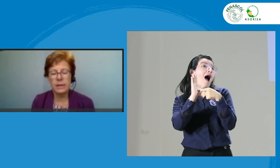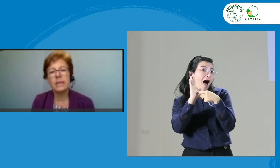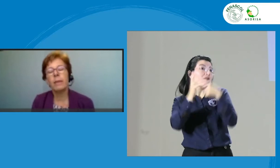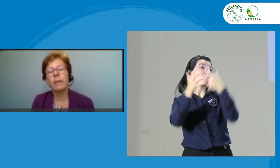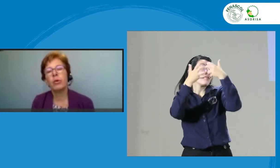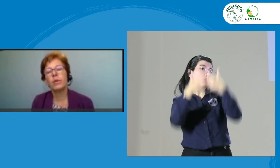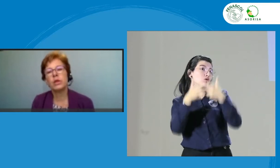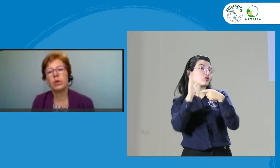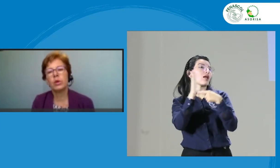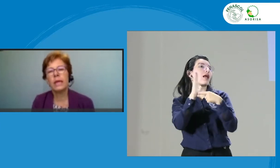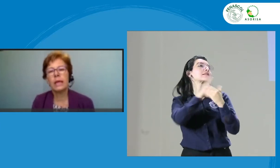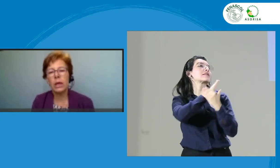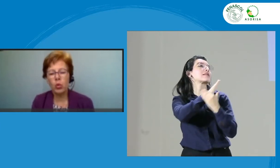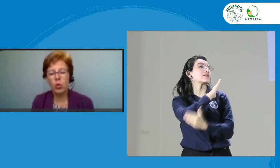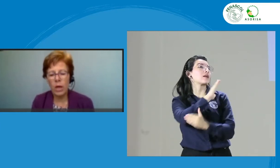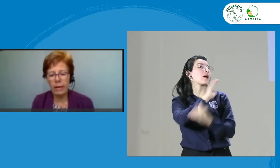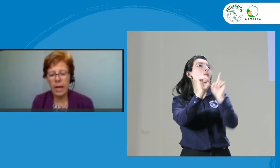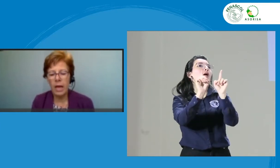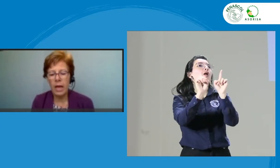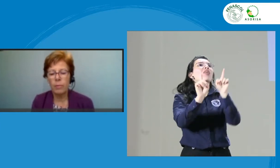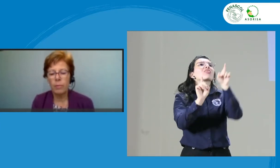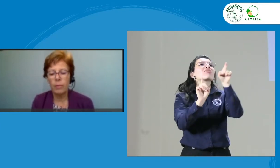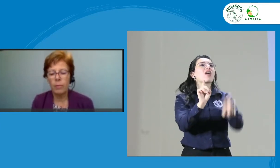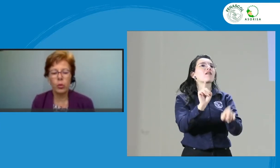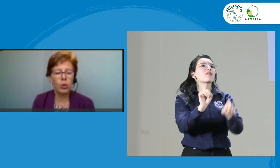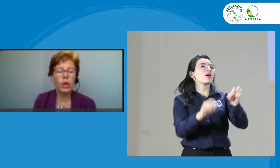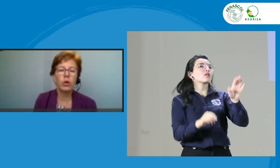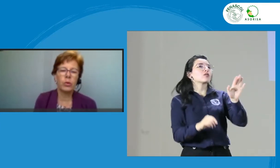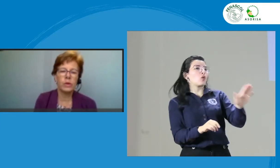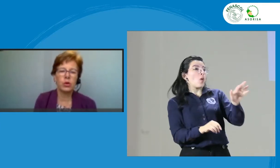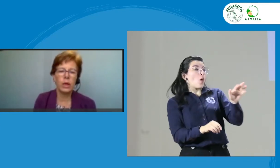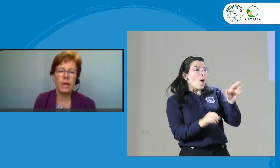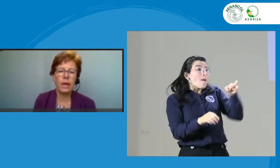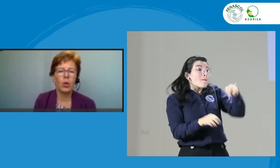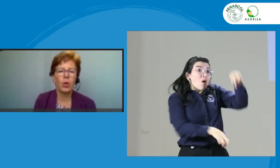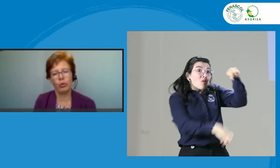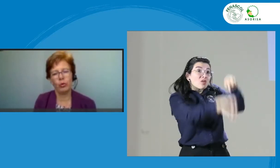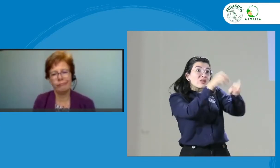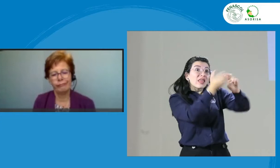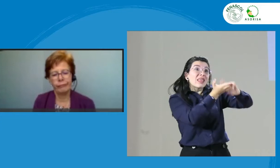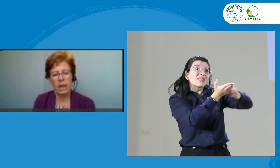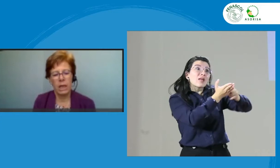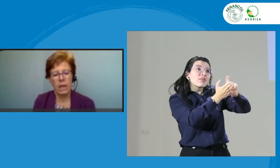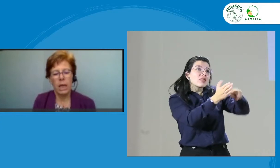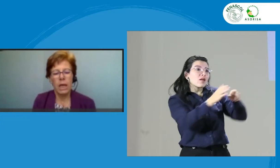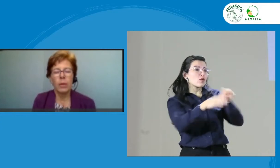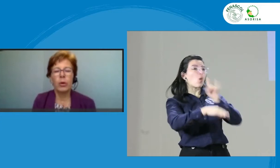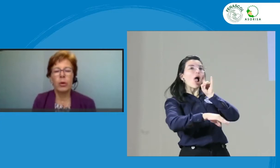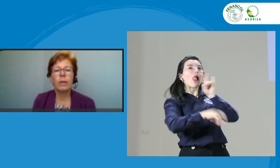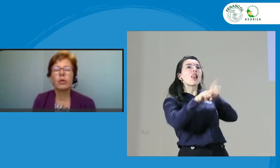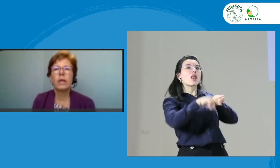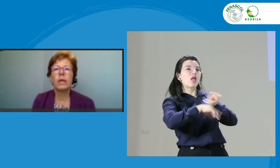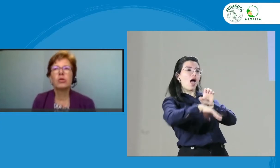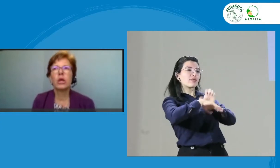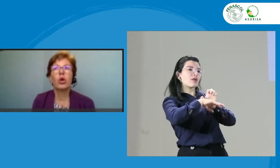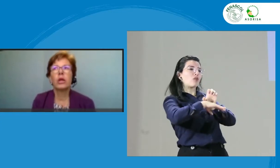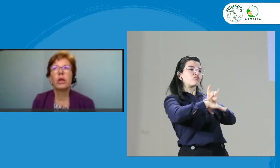si la profesión es regulada por un colegio profesional o no. Por ejemplo, tenemos el colegio de